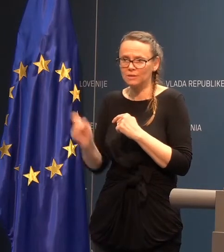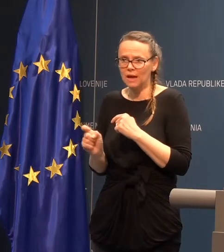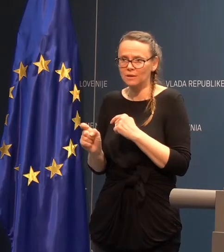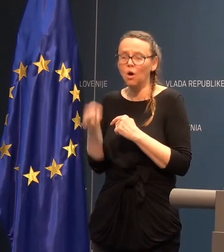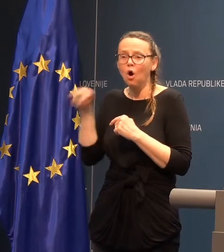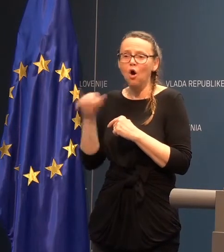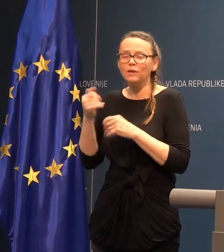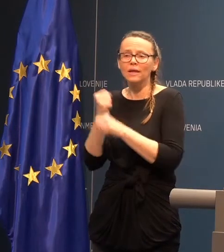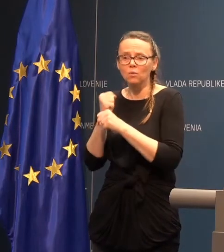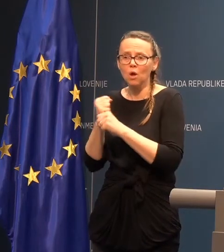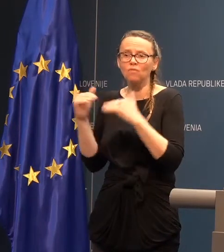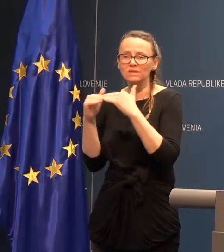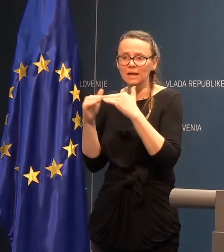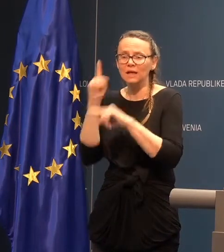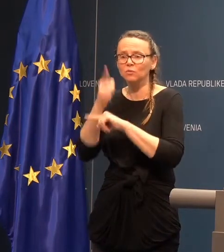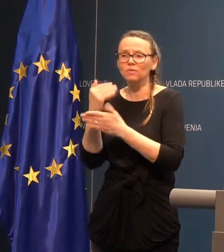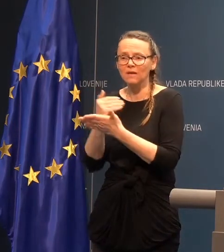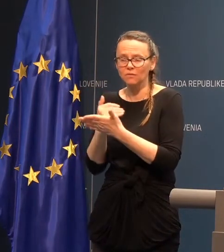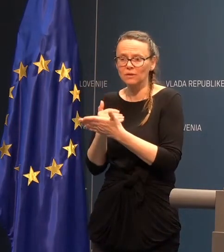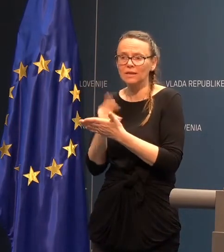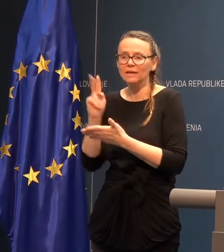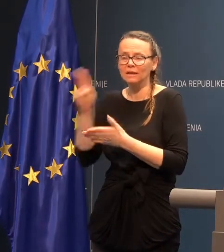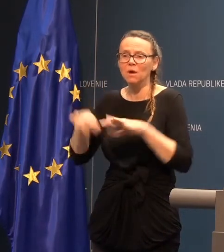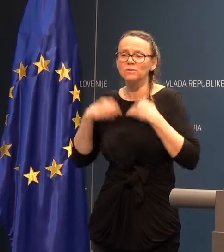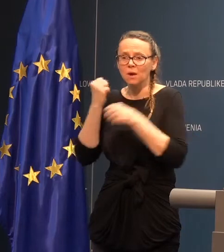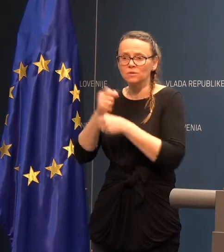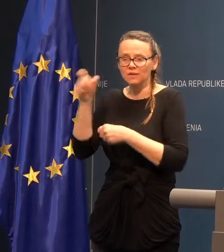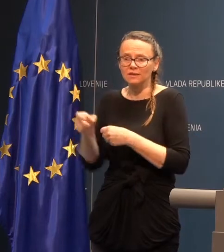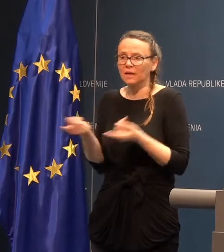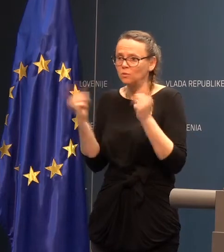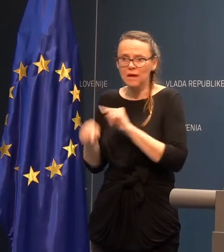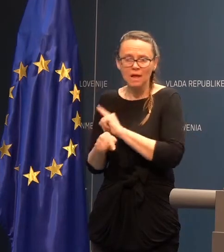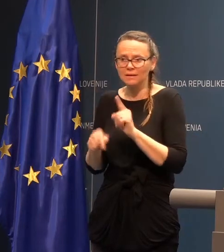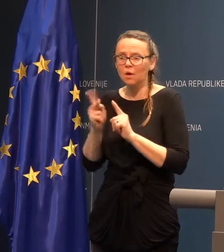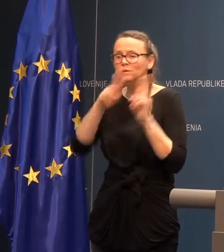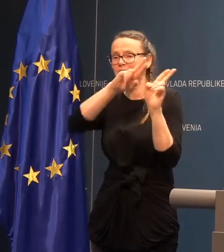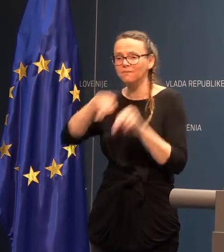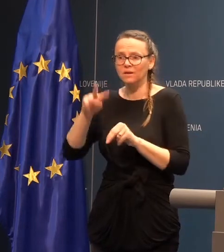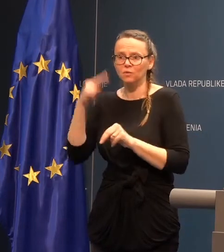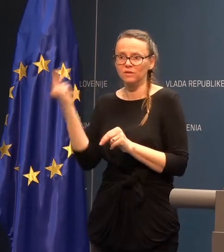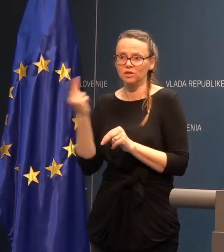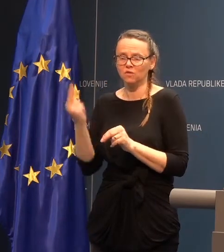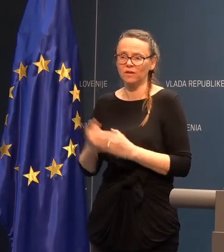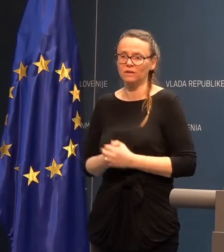pravi, on je ravnal v sklavi z nabodeli, ki jih imajo zdravstveni delavci, ali ne? Posebno nevstojenja.